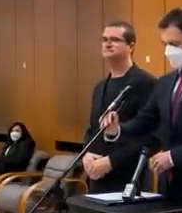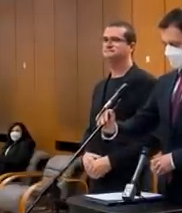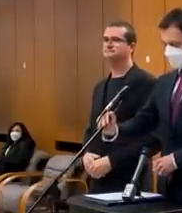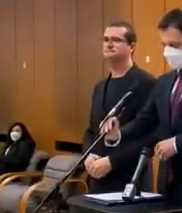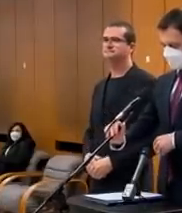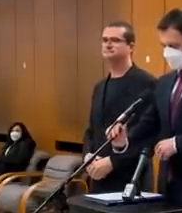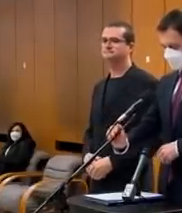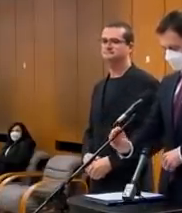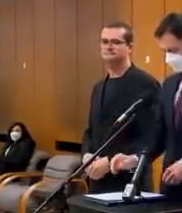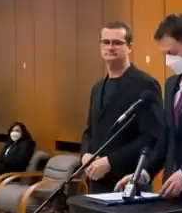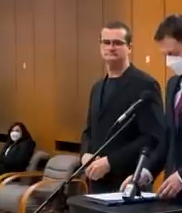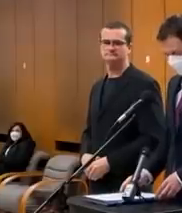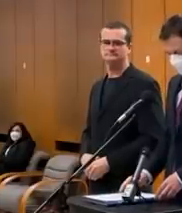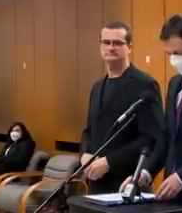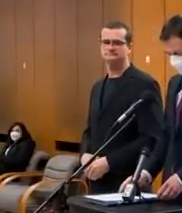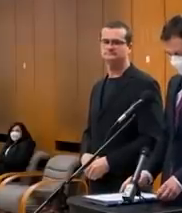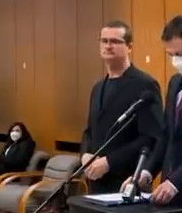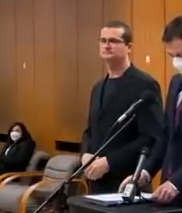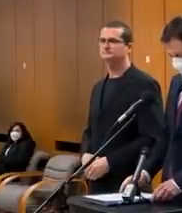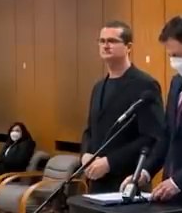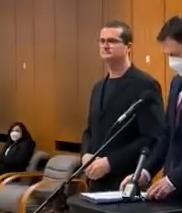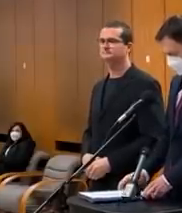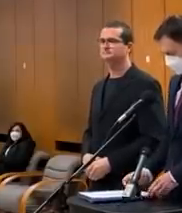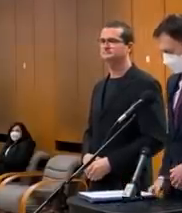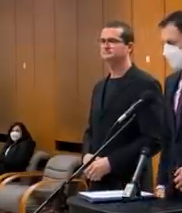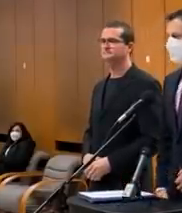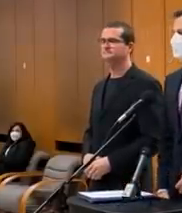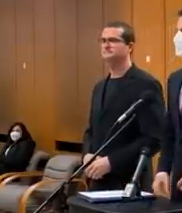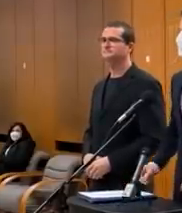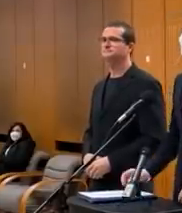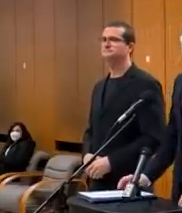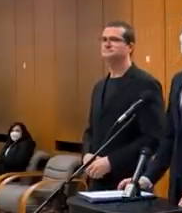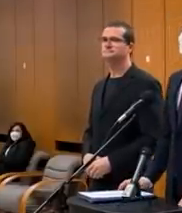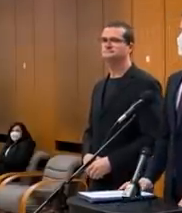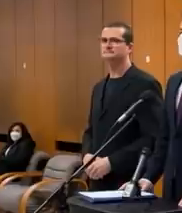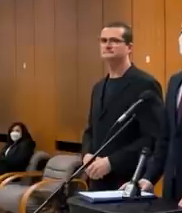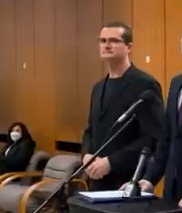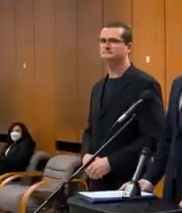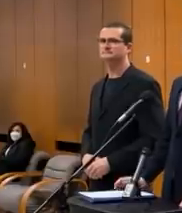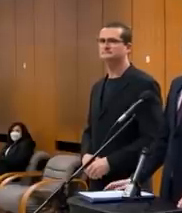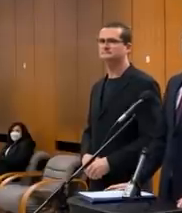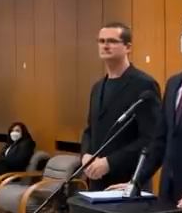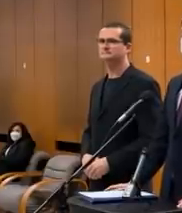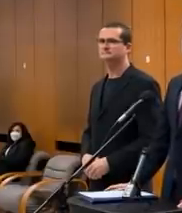Ačkajte, takto si to napravíme. No, dobré. Asi to bude dobré. Než sa páči, môžete povedať otázky k predsedovým záľom.